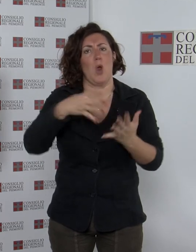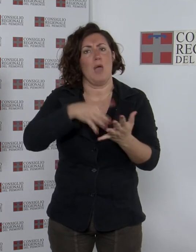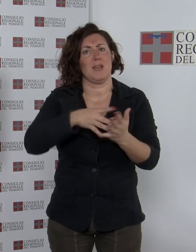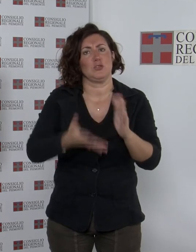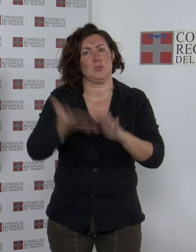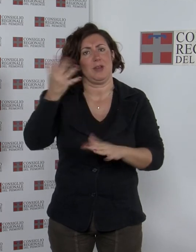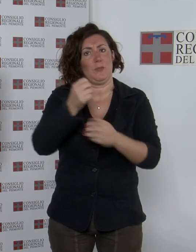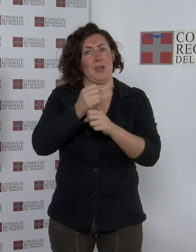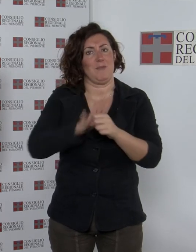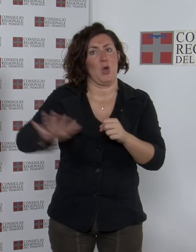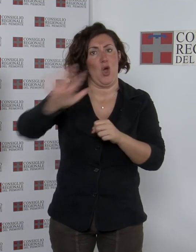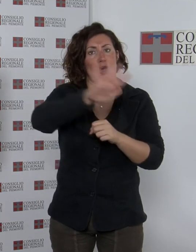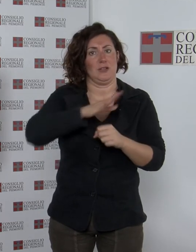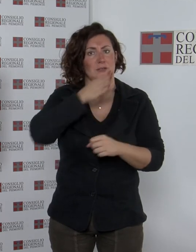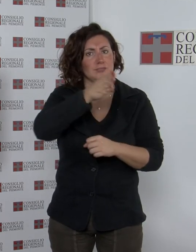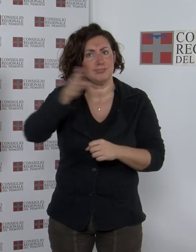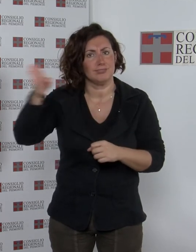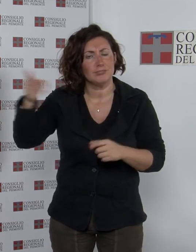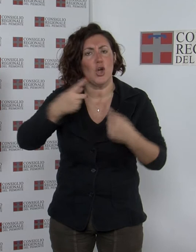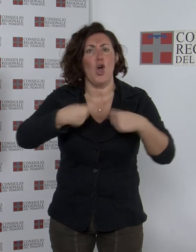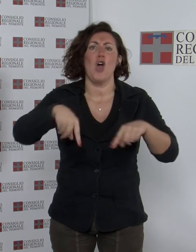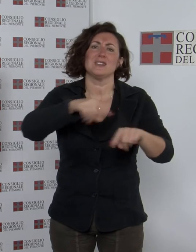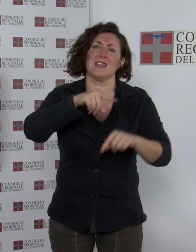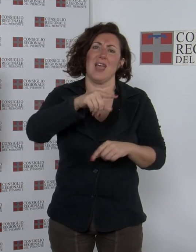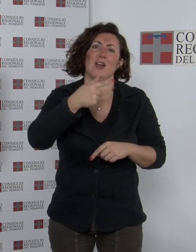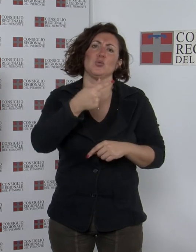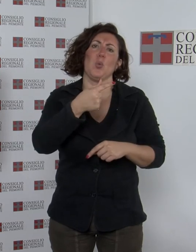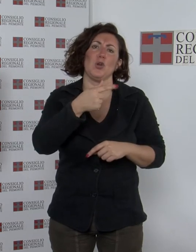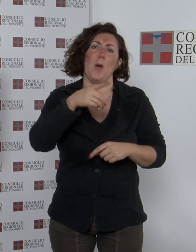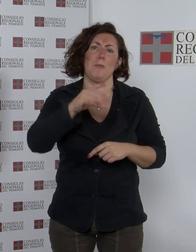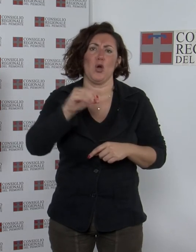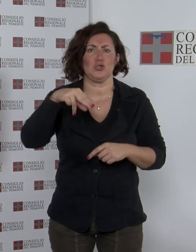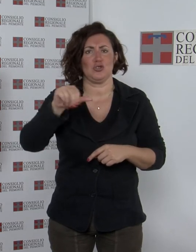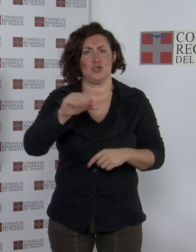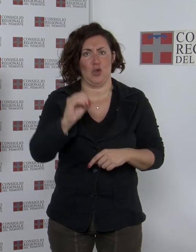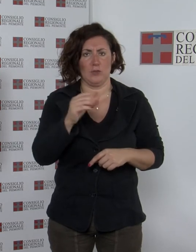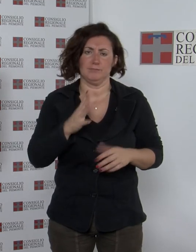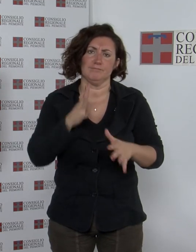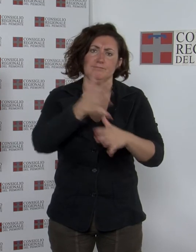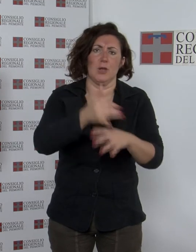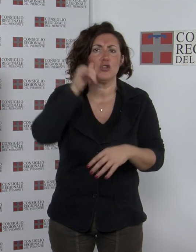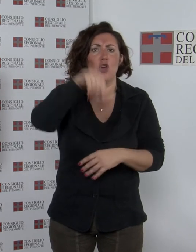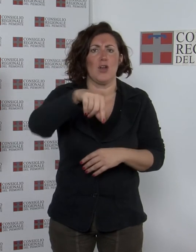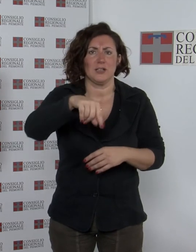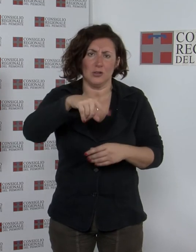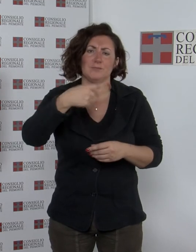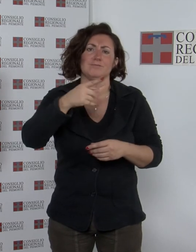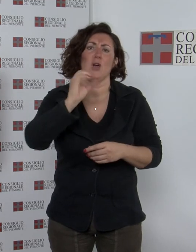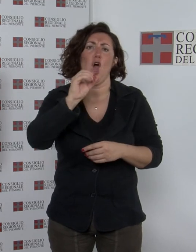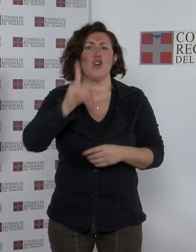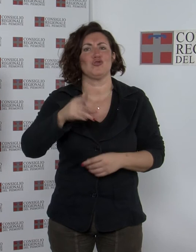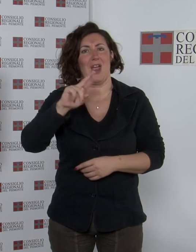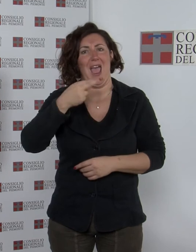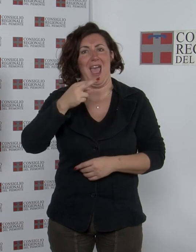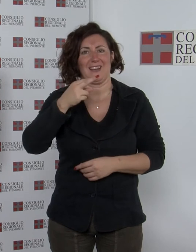nella stessa giornata il consigliere tullio ponso delegato all'osservatorio è intervenuto a torino presso le officine grandi riparazioni